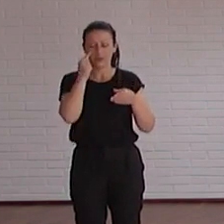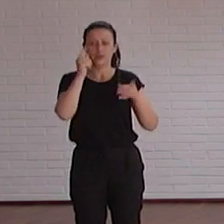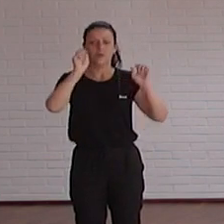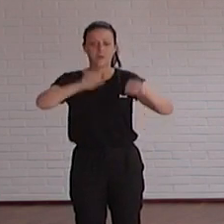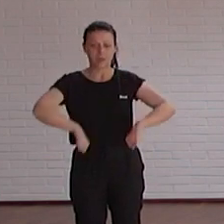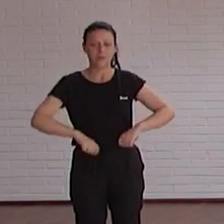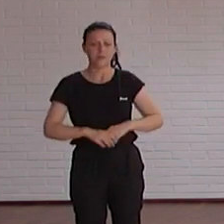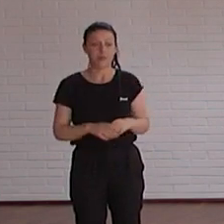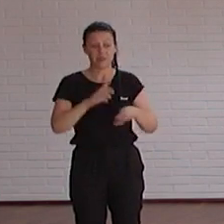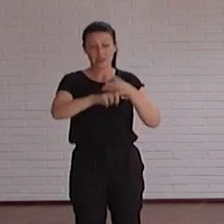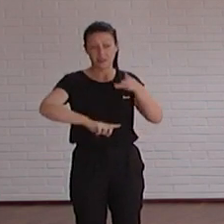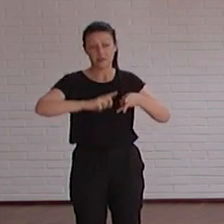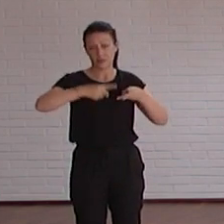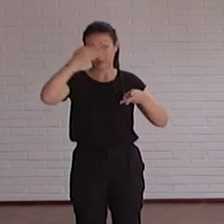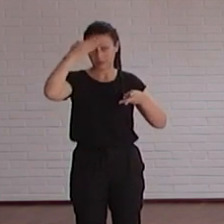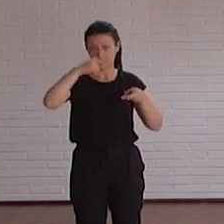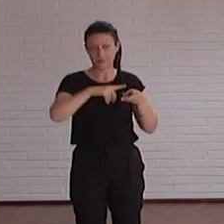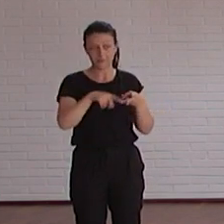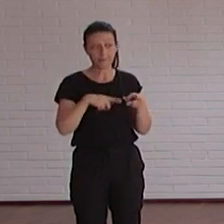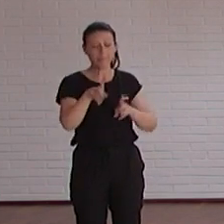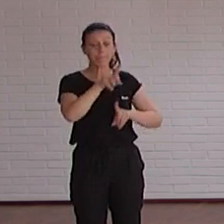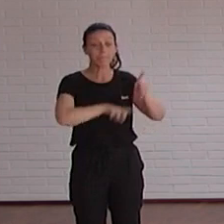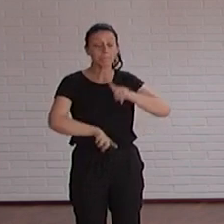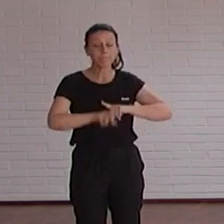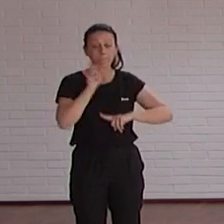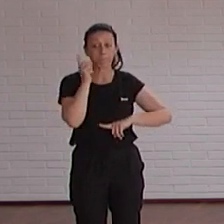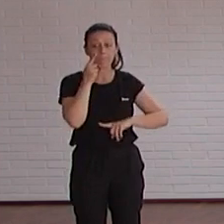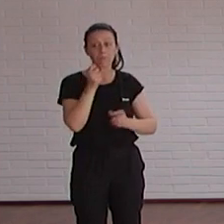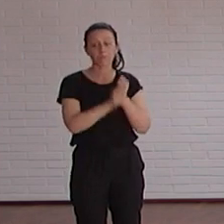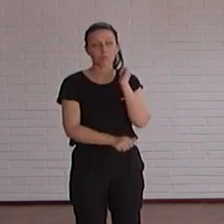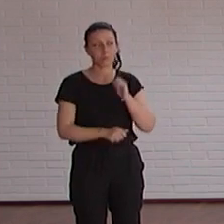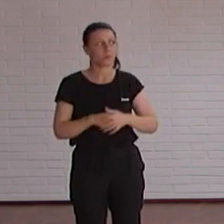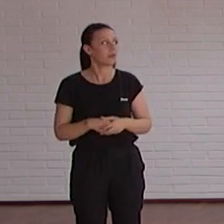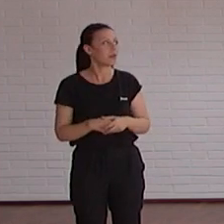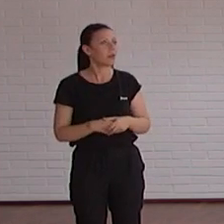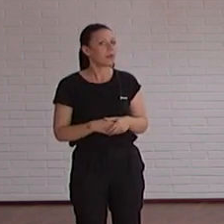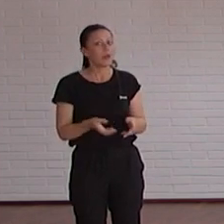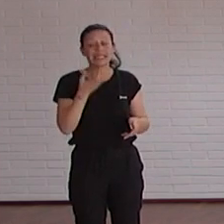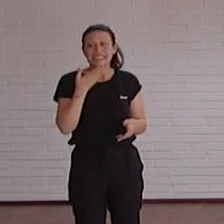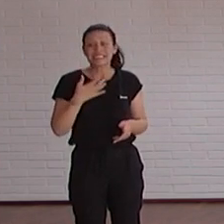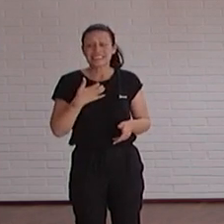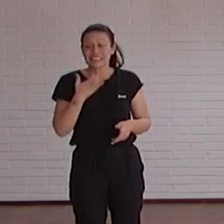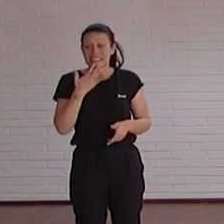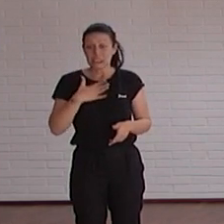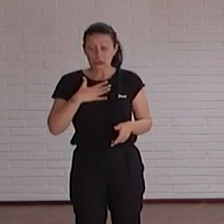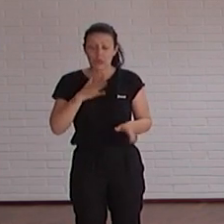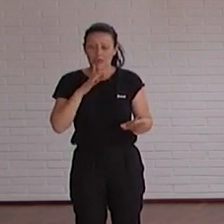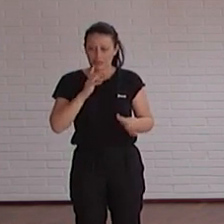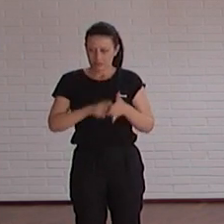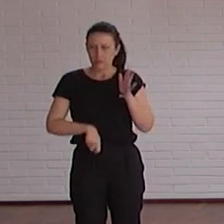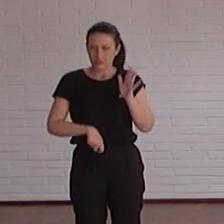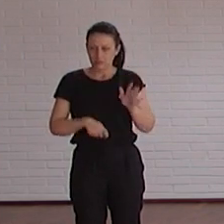tres hitos vale y los problemas que nos hemos visto pues el más claro es si yo no lo veo aunque sea cruel decirlo